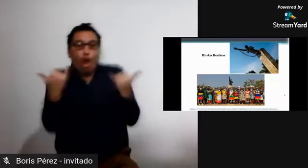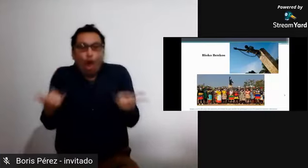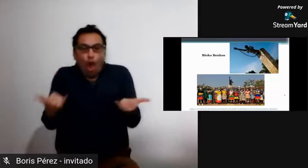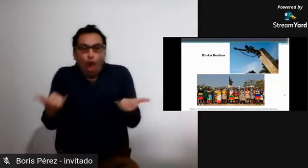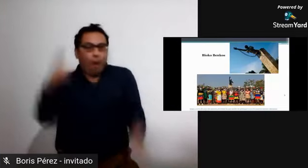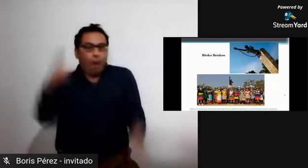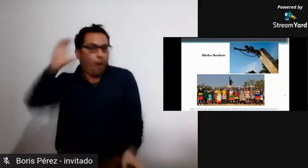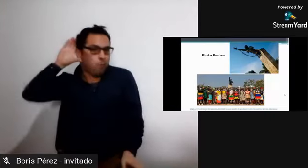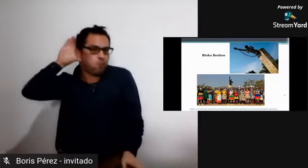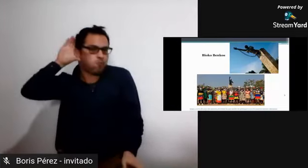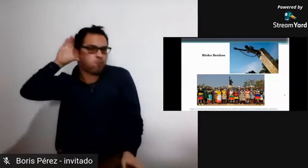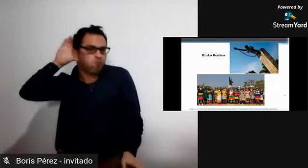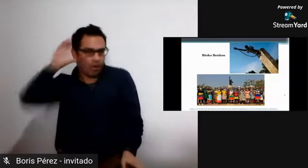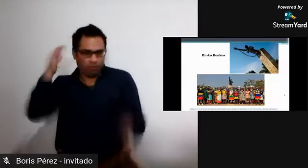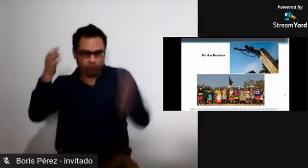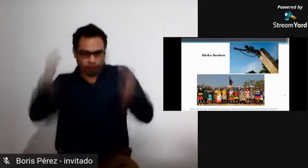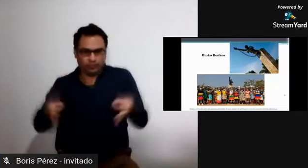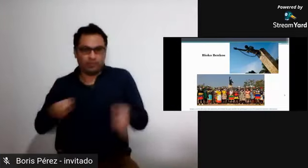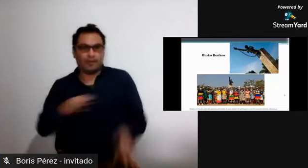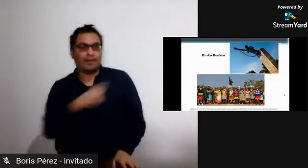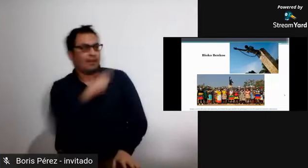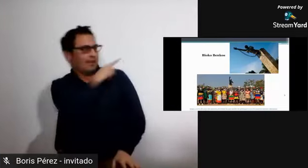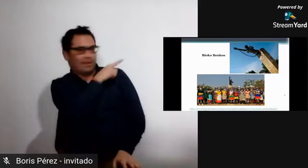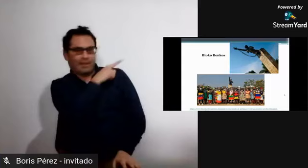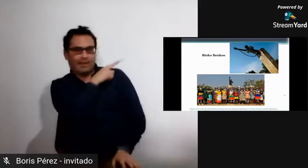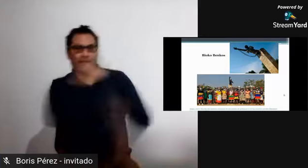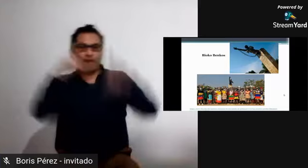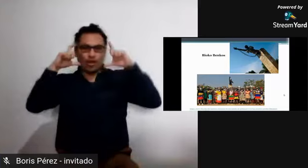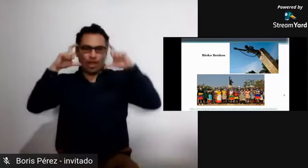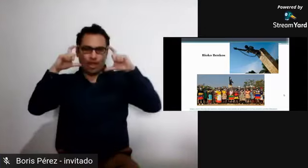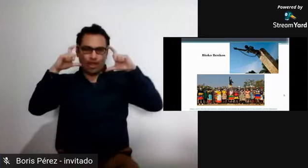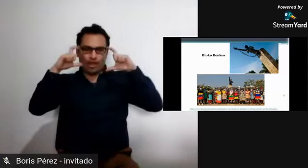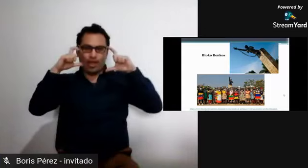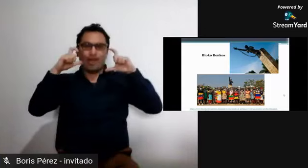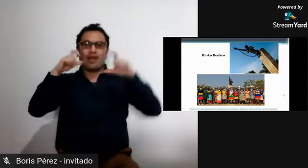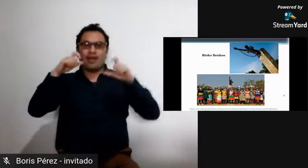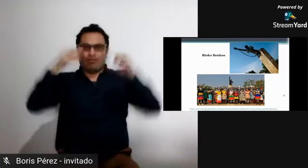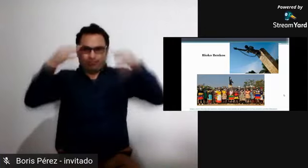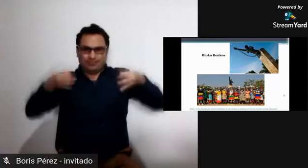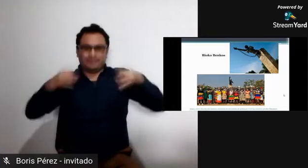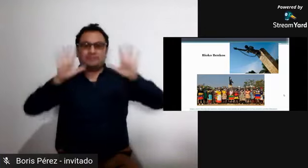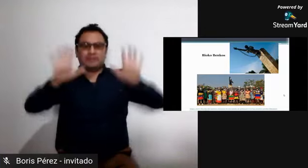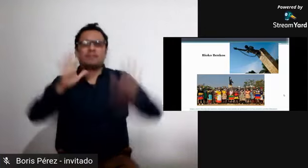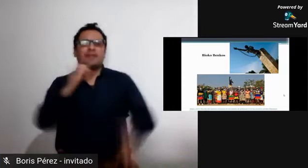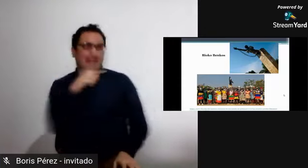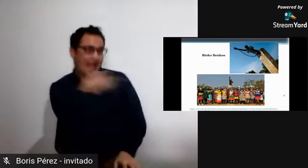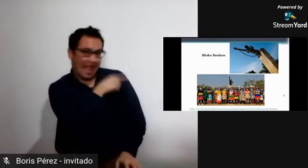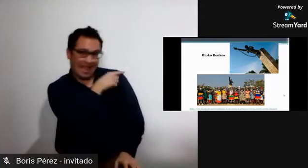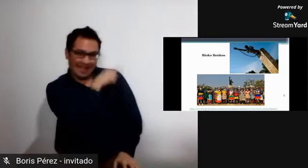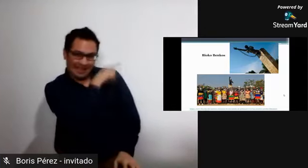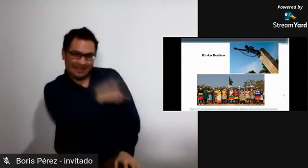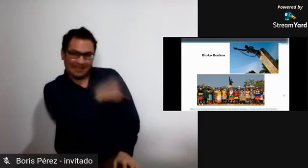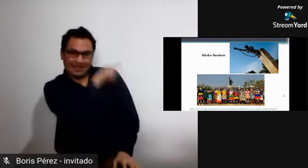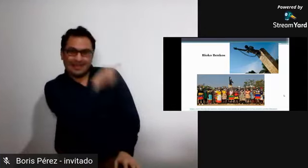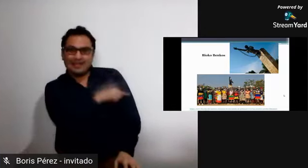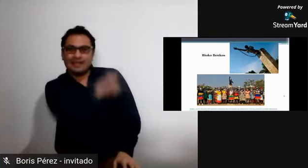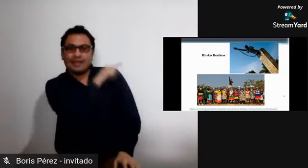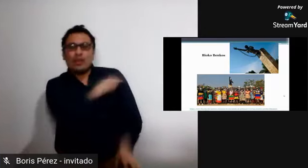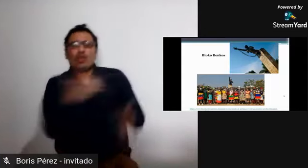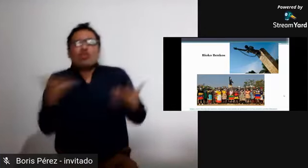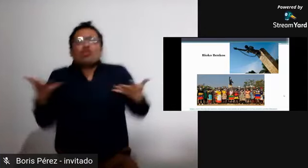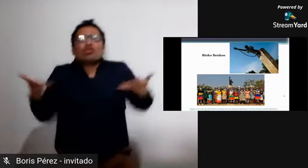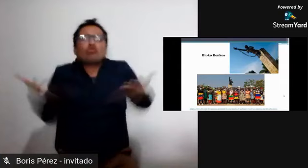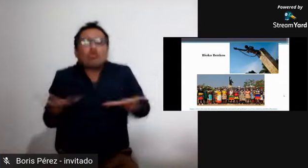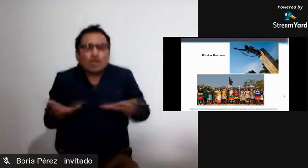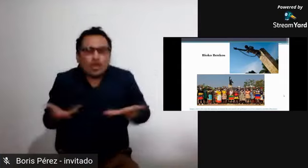Aquí vemos una imagen, esta imagen es actual, son imágenes actuales, vemos ahí